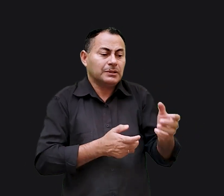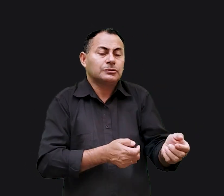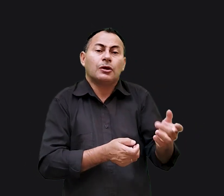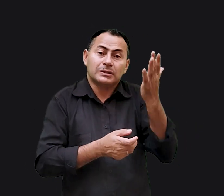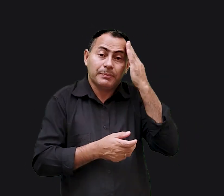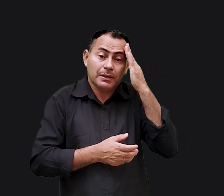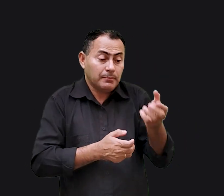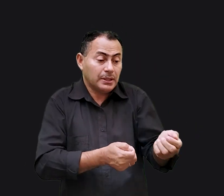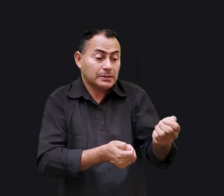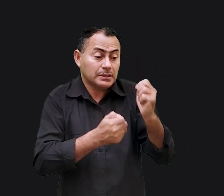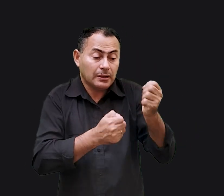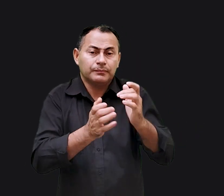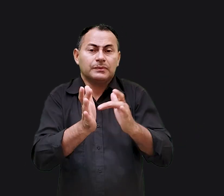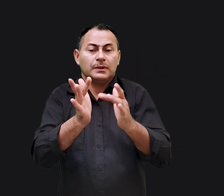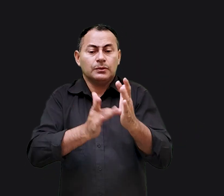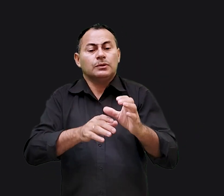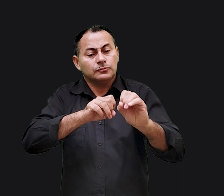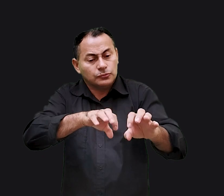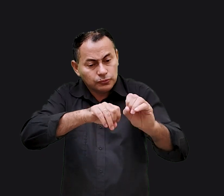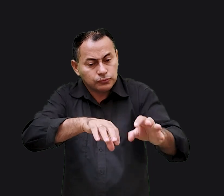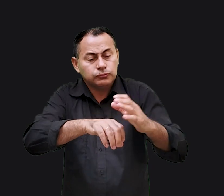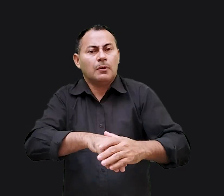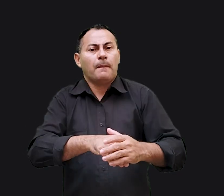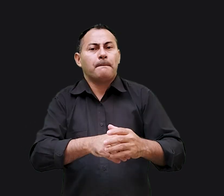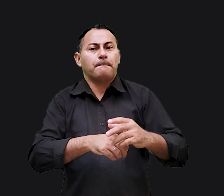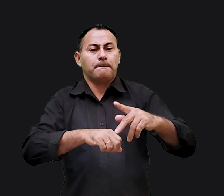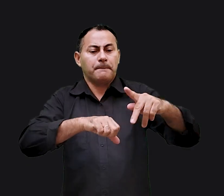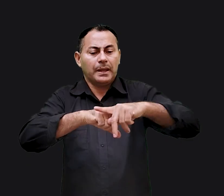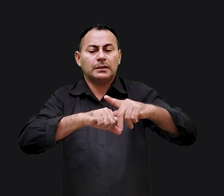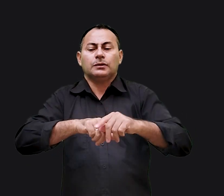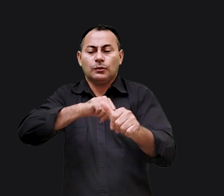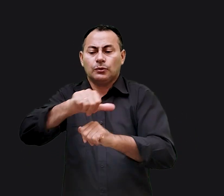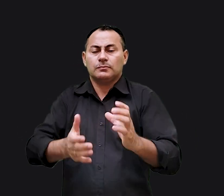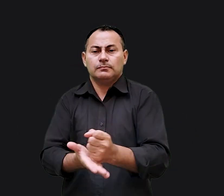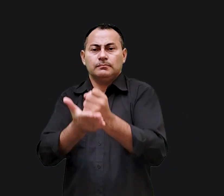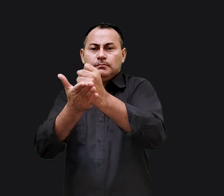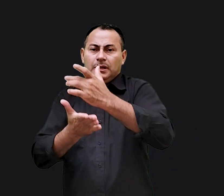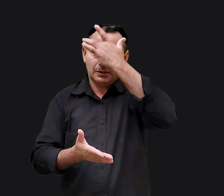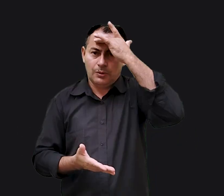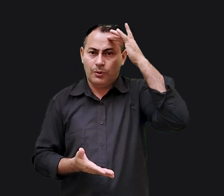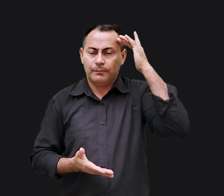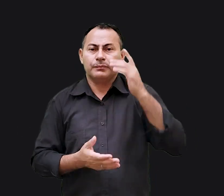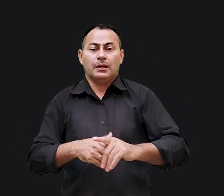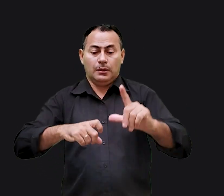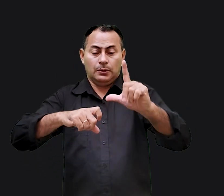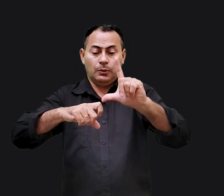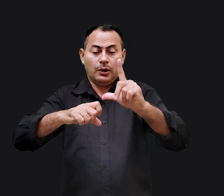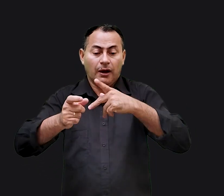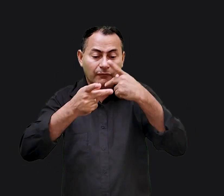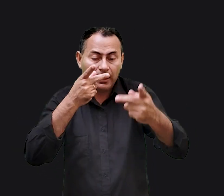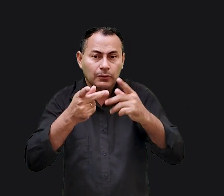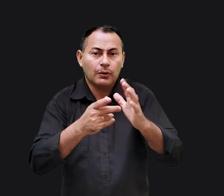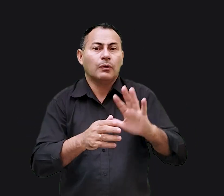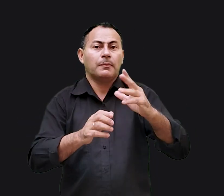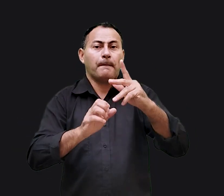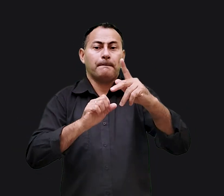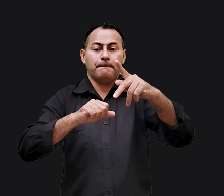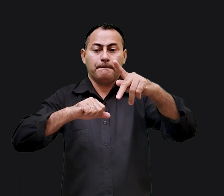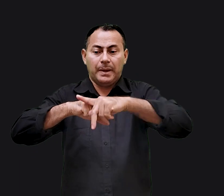pescar. Jesus treinou Pedro e o transformou em um pescador de homens. Foi Lucas quem contou que quando Pedro negou